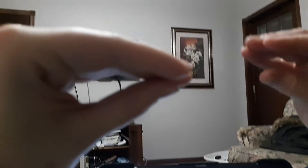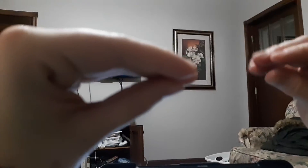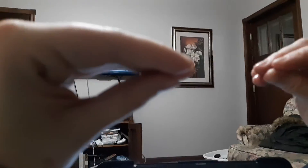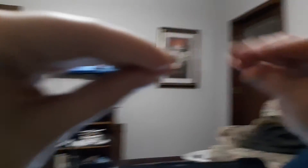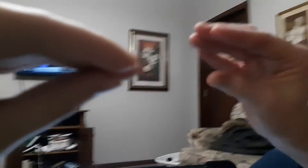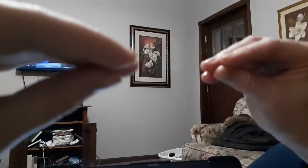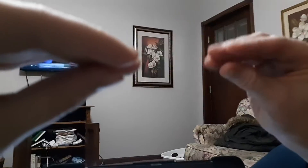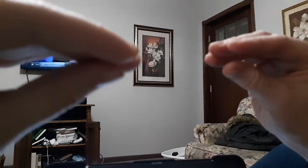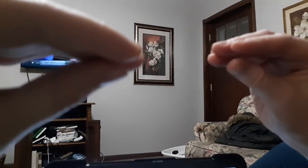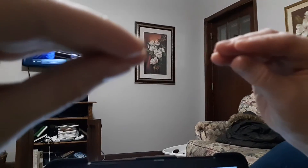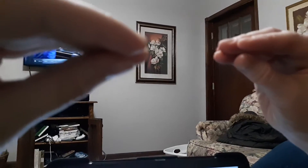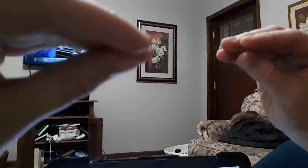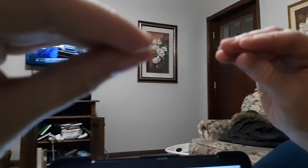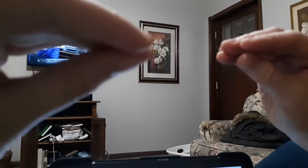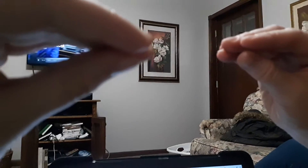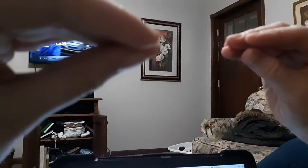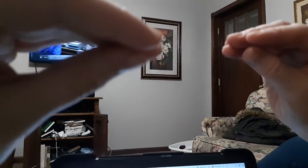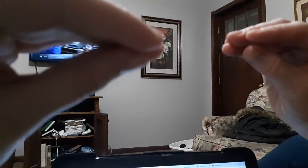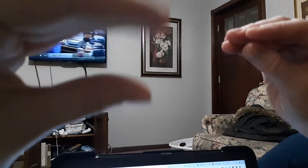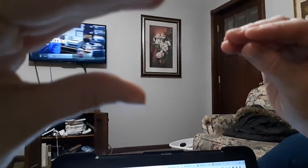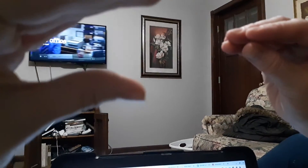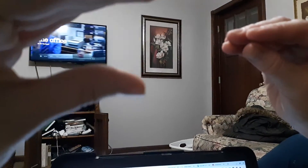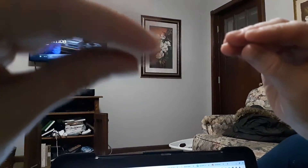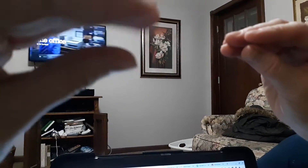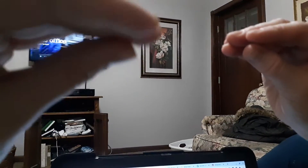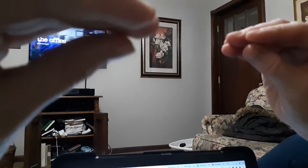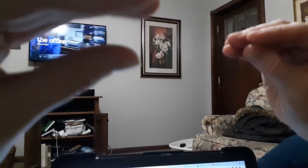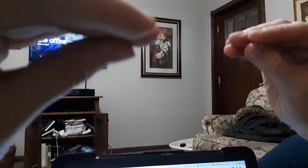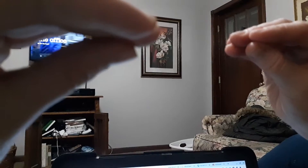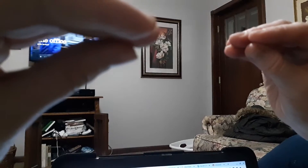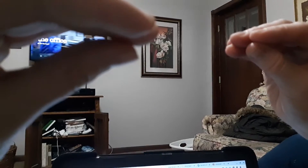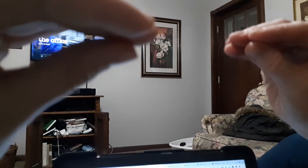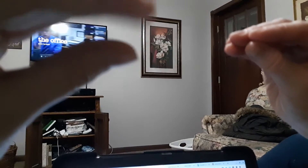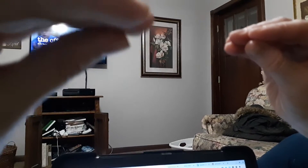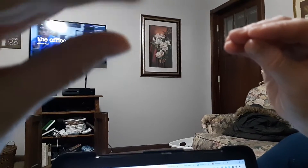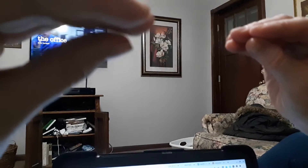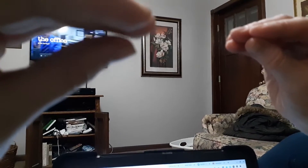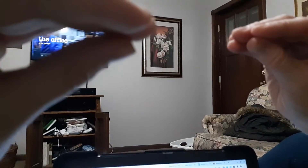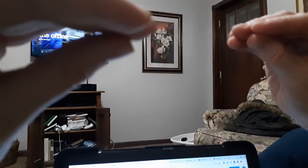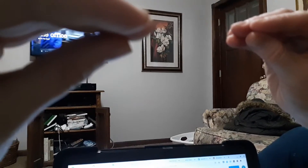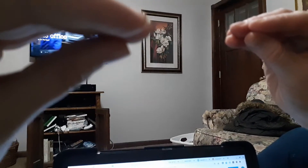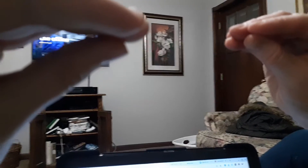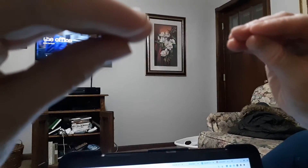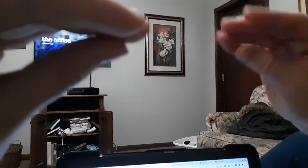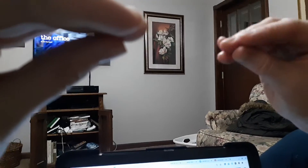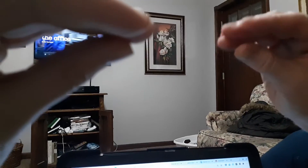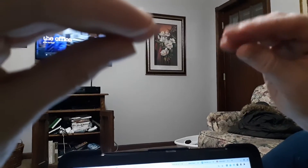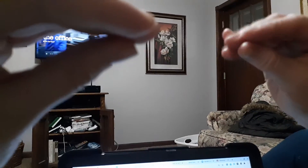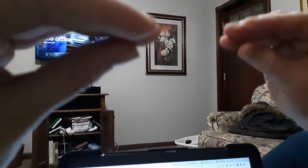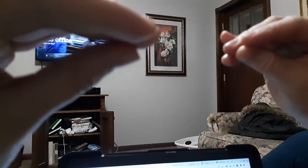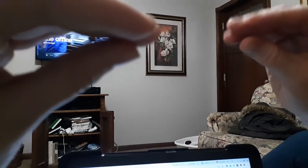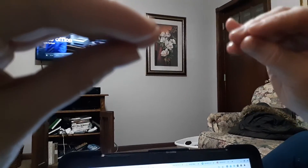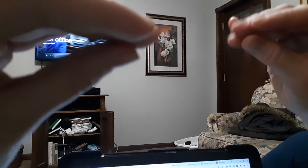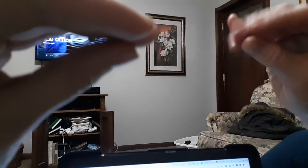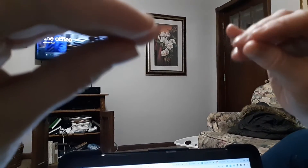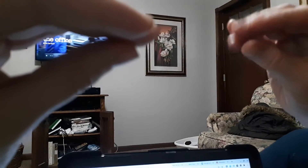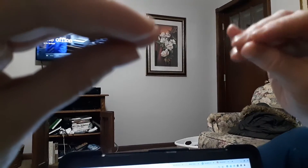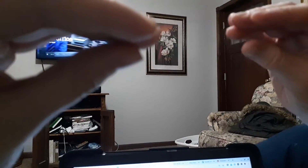Glenda. ¿A qué se dedica? Tengo un trabajo de oficio.